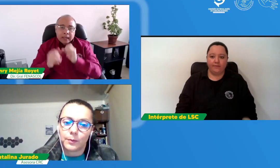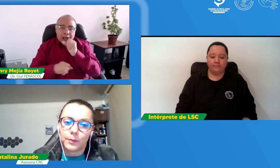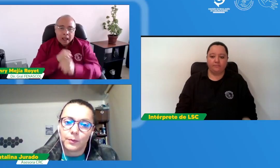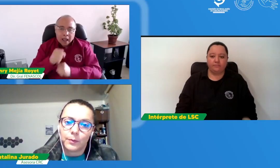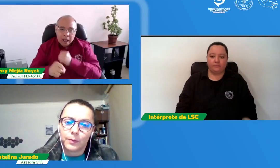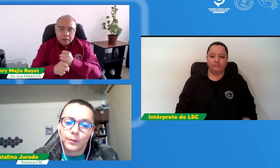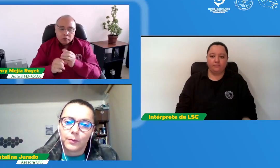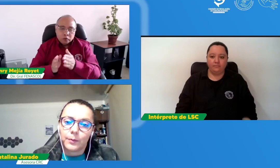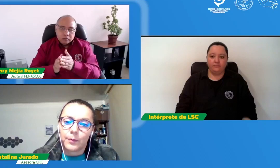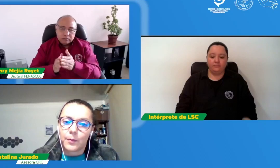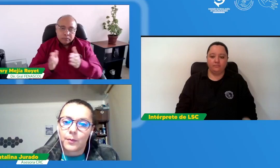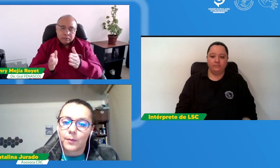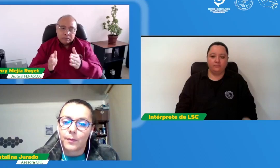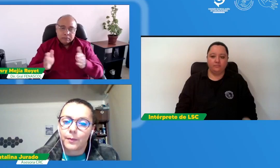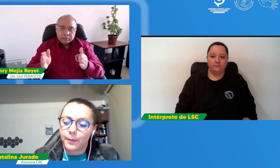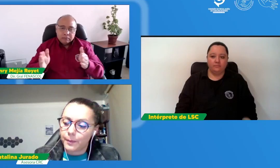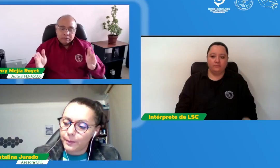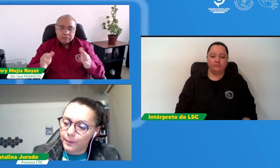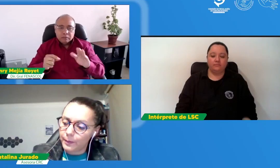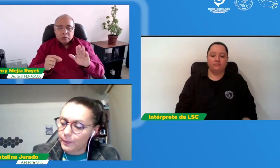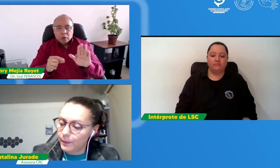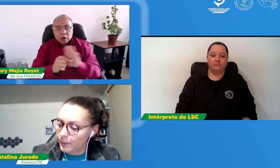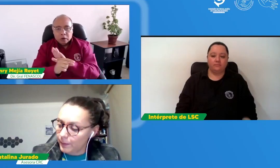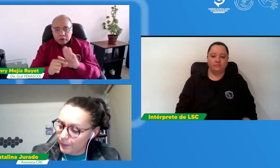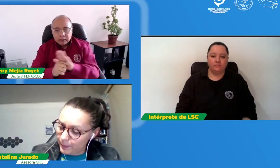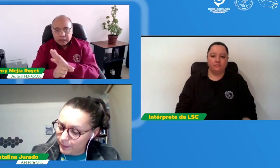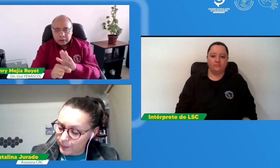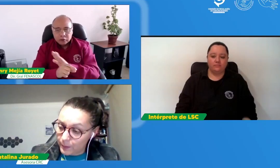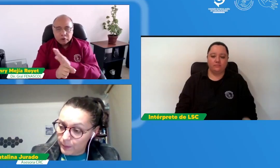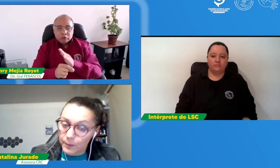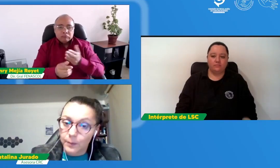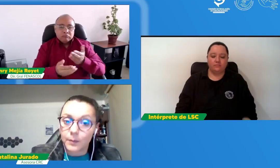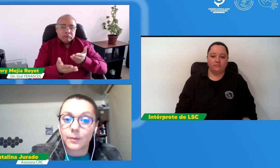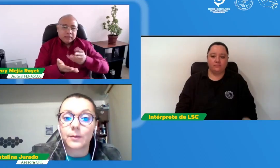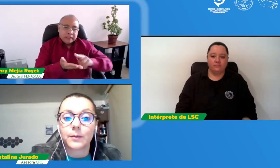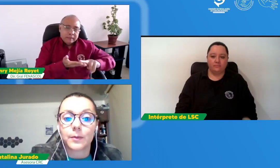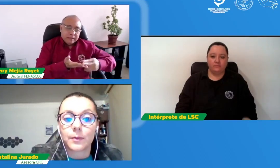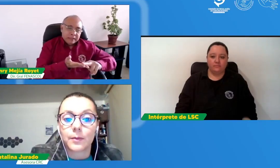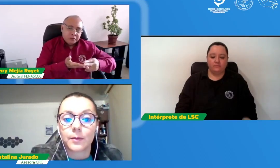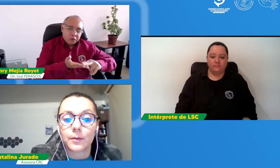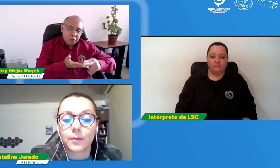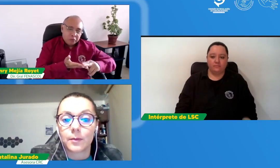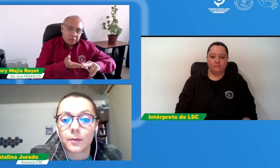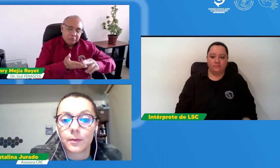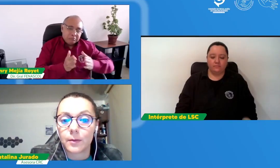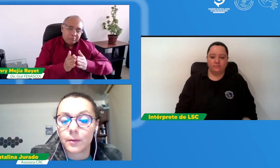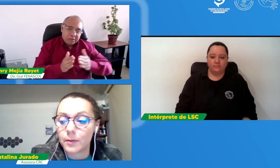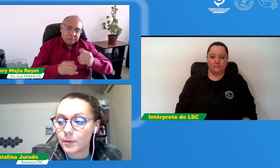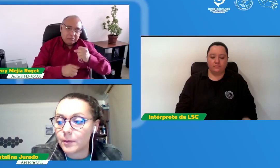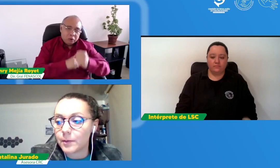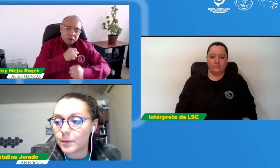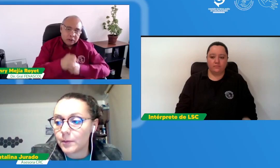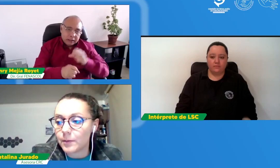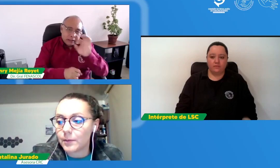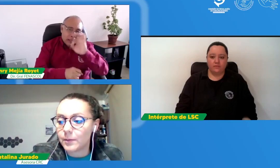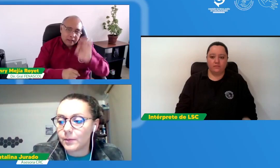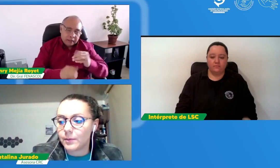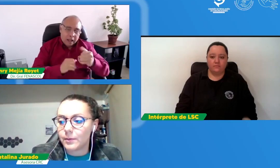menciona unos porcentajes de aplicación de los sistemas de acceso ya sea